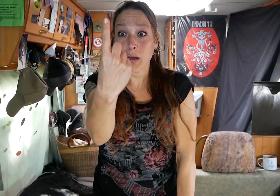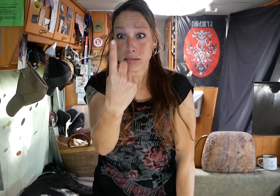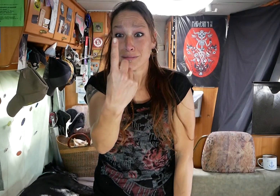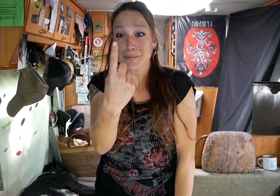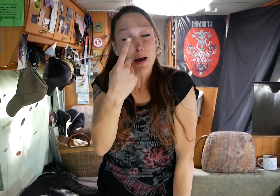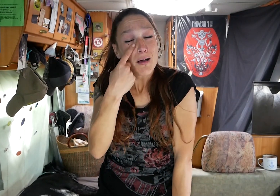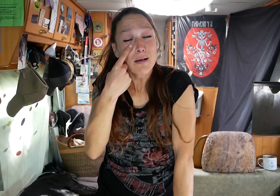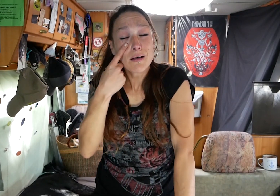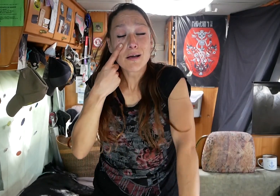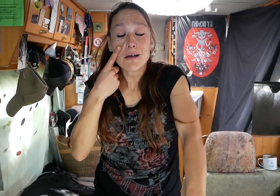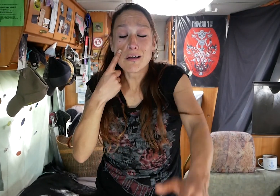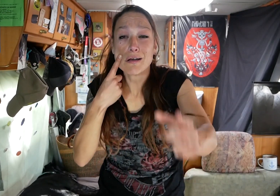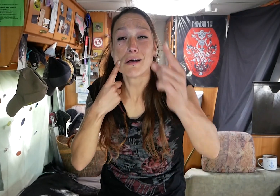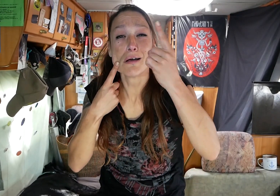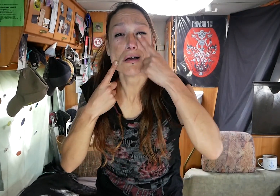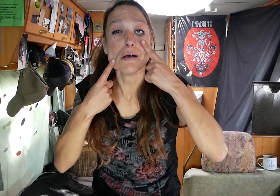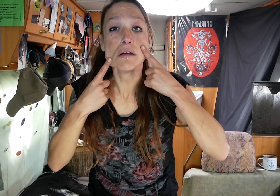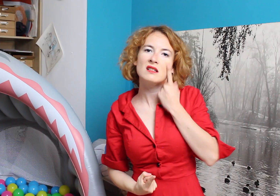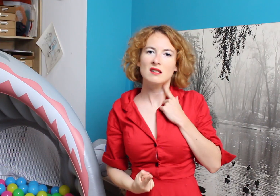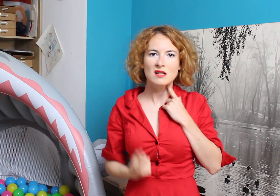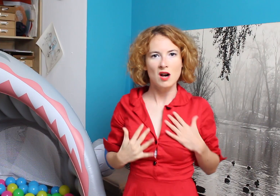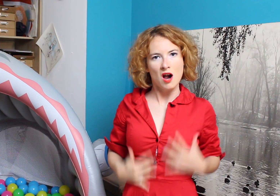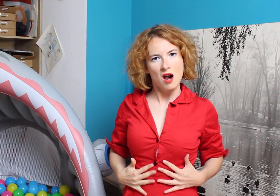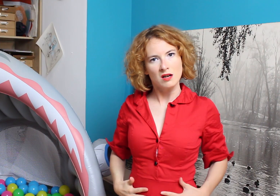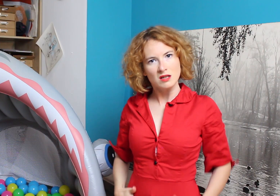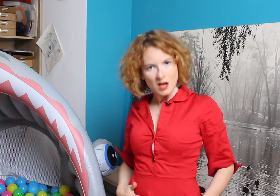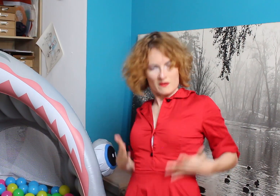passés A pleurer le même dingue D'accord que je t'aime